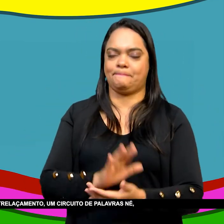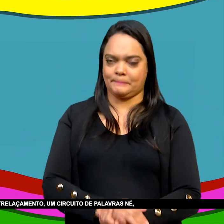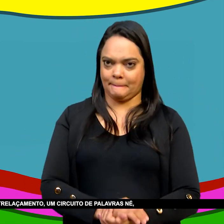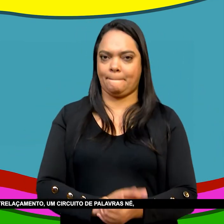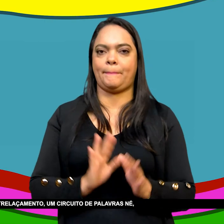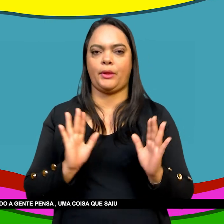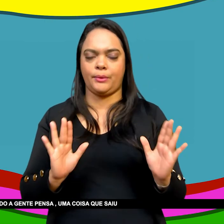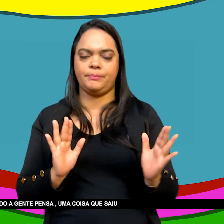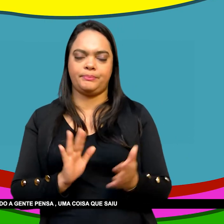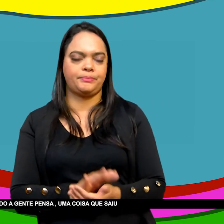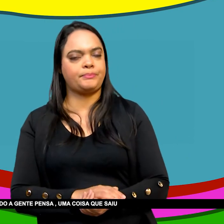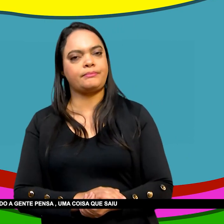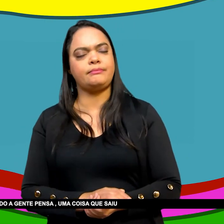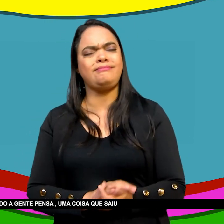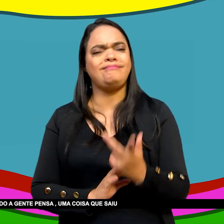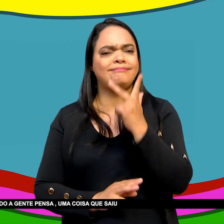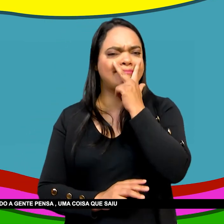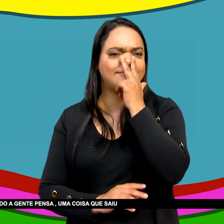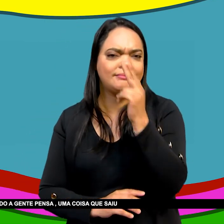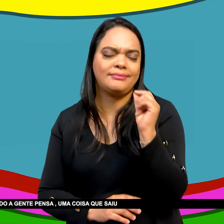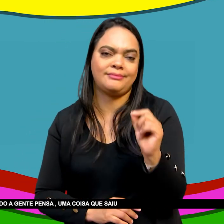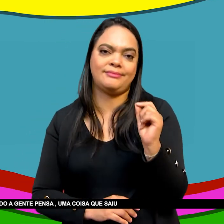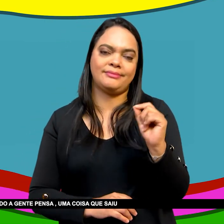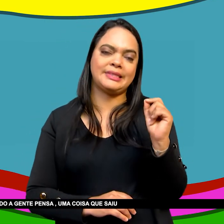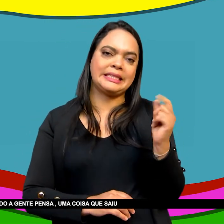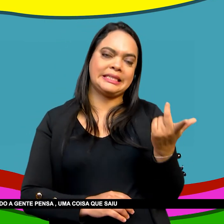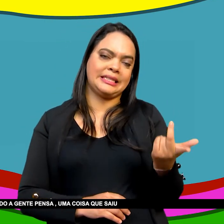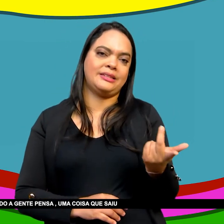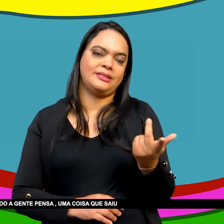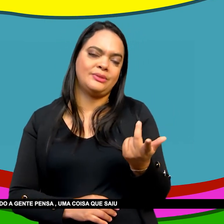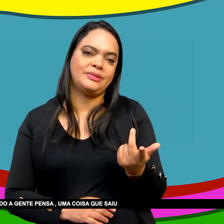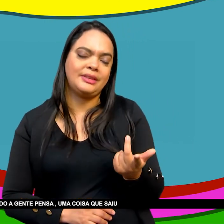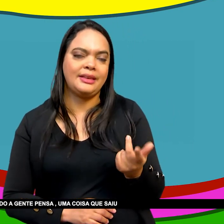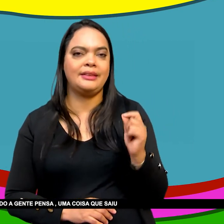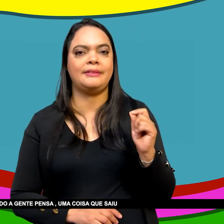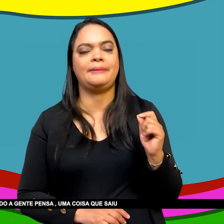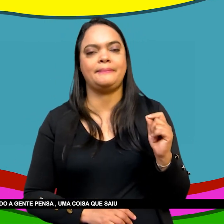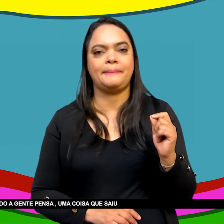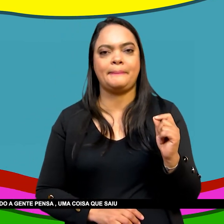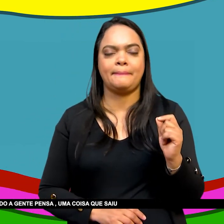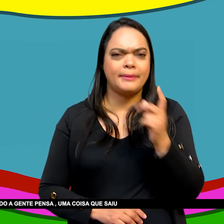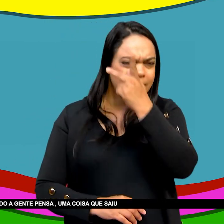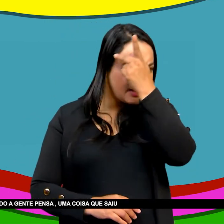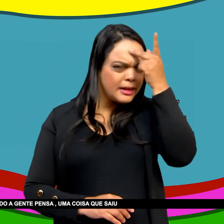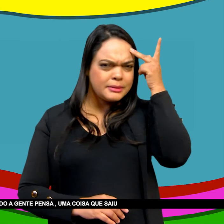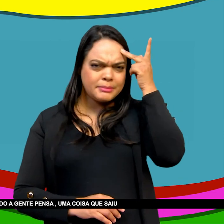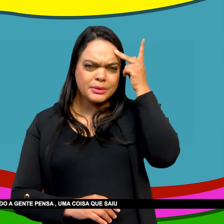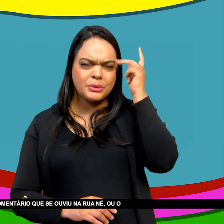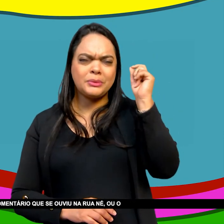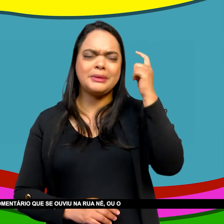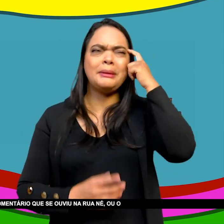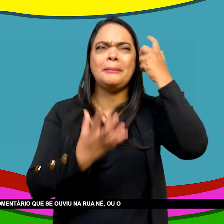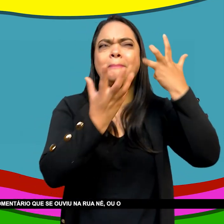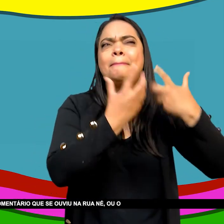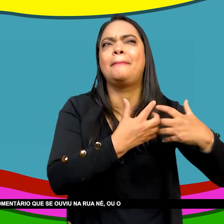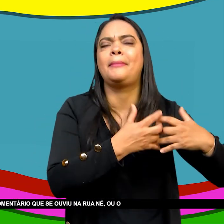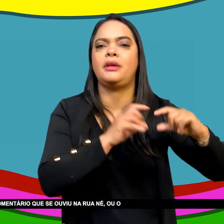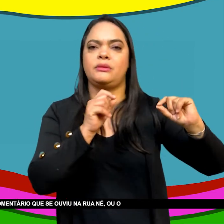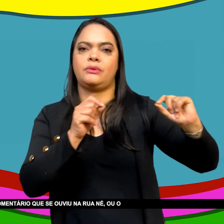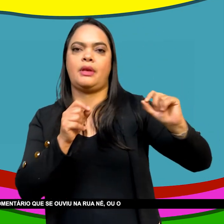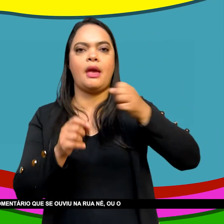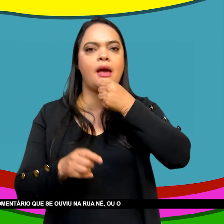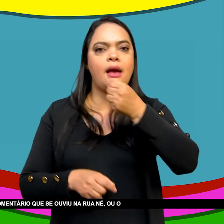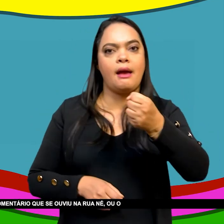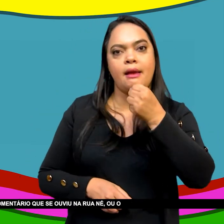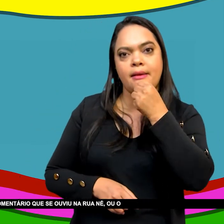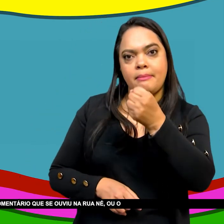palavras Que transcende Essas fronteiras Também Então Quando a gente Pensa Uma coisa Que saiu publicada No jornal